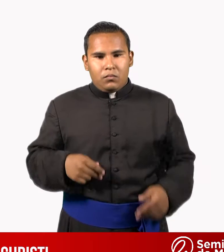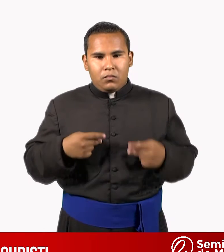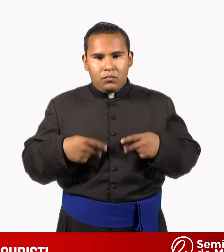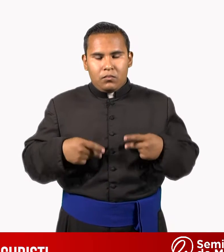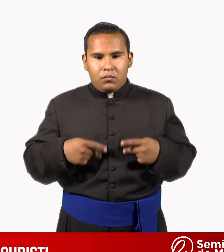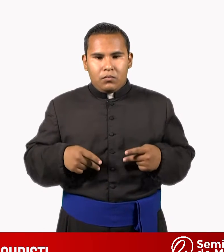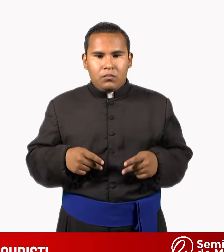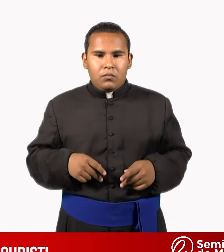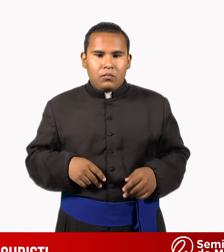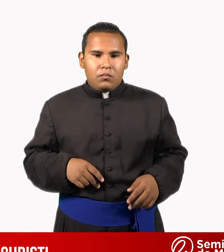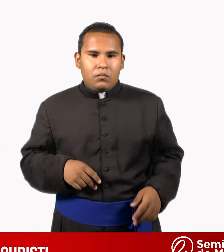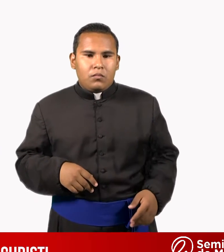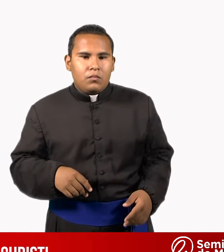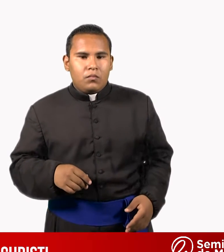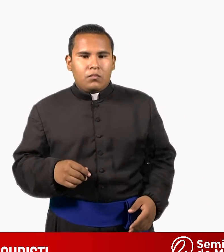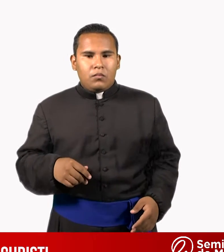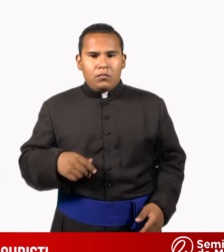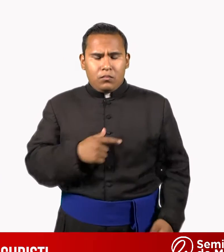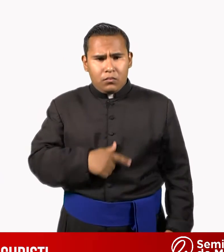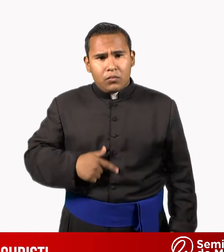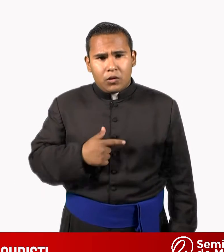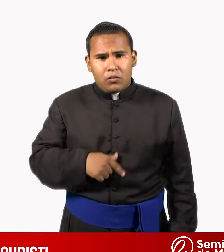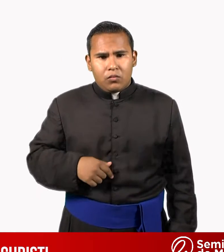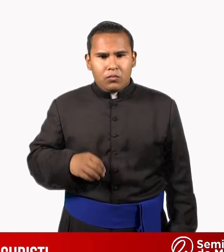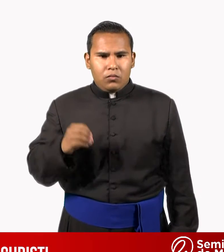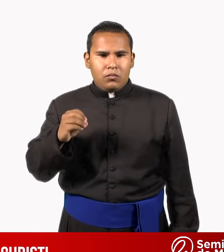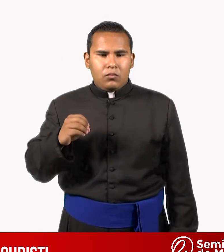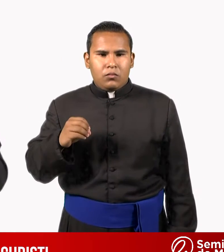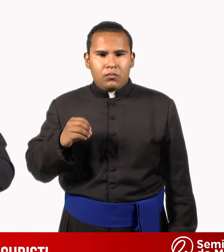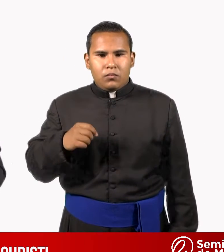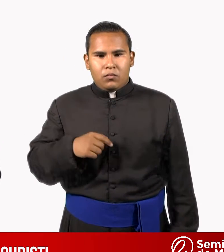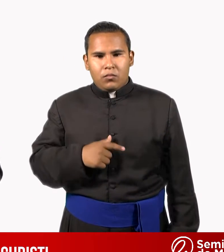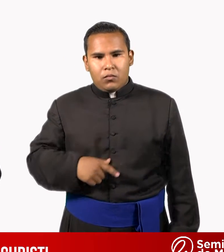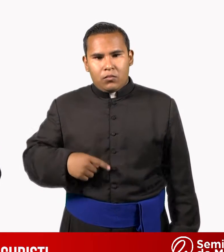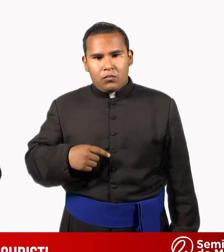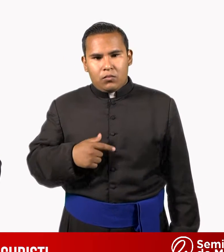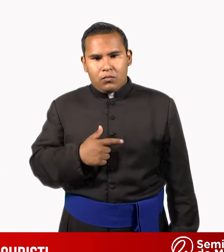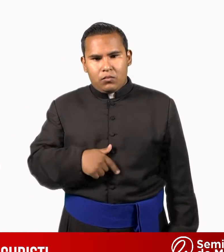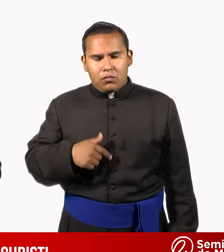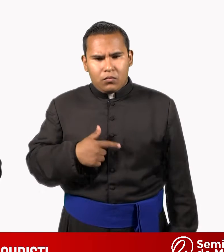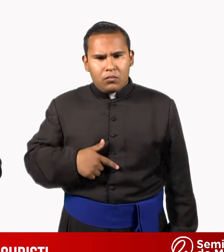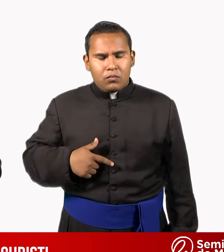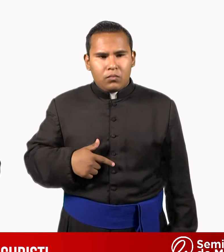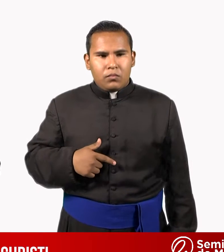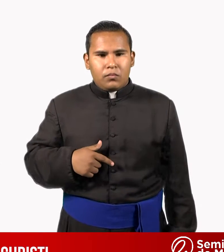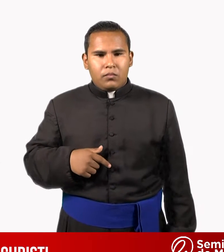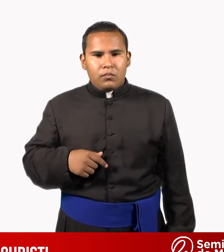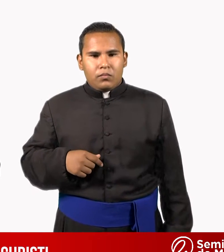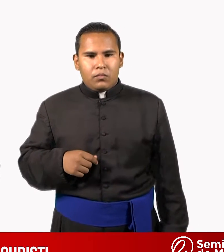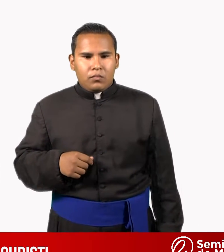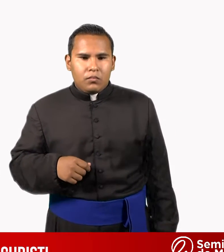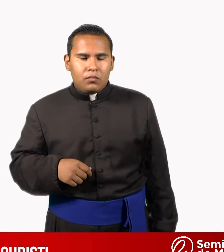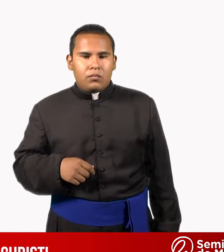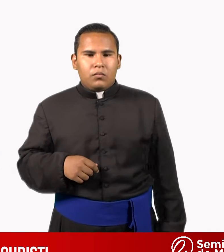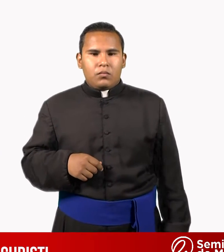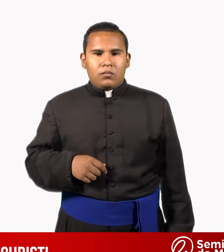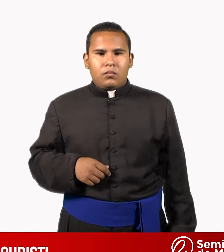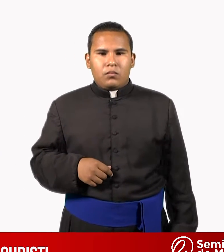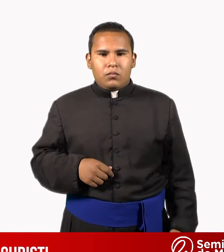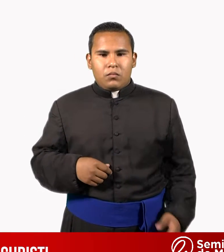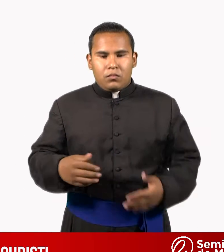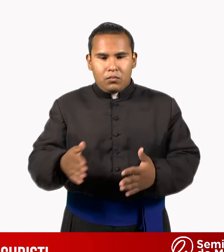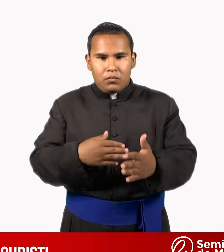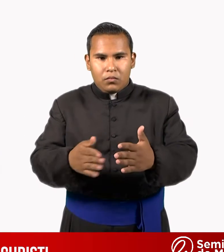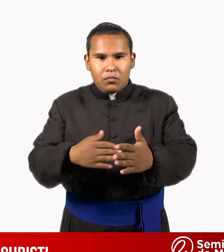pensamiento de que le irá a gustar, o esto es lo que le gusta. Vaya, cuando estamos en esa elaboración de